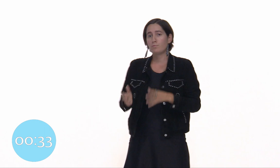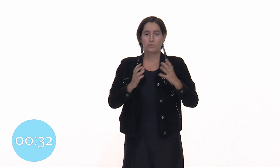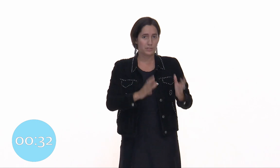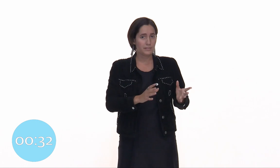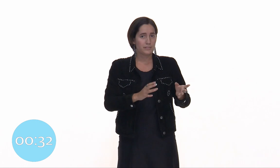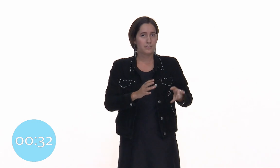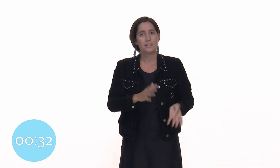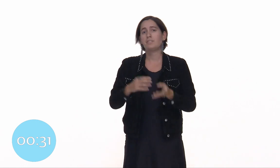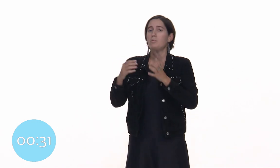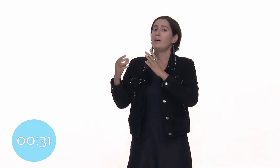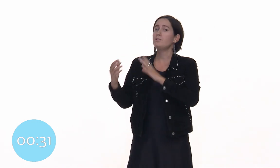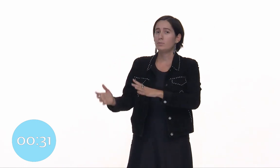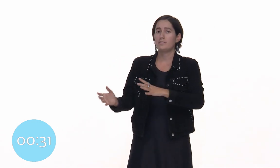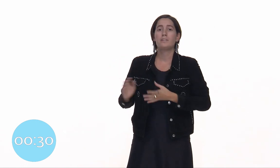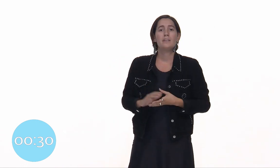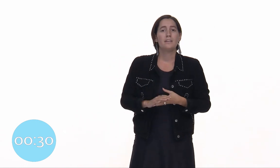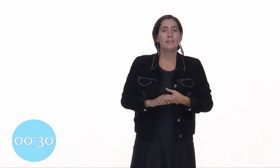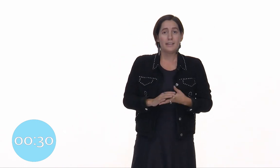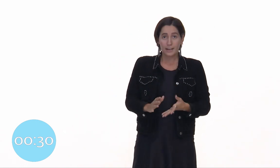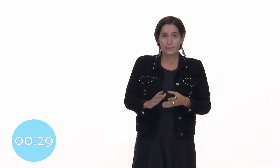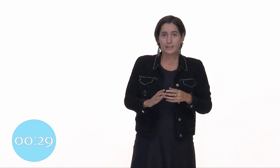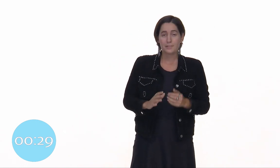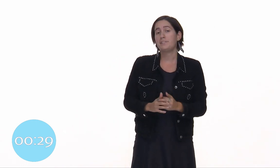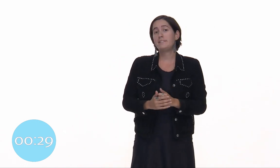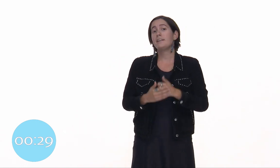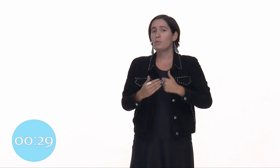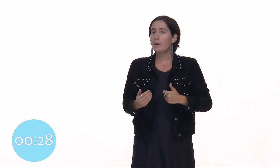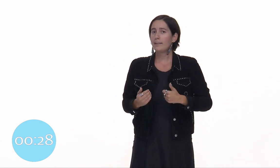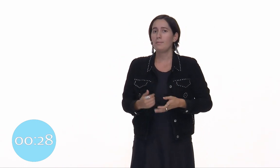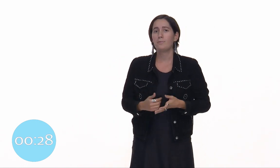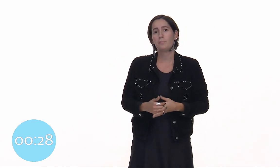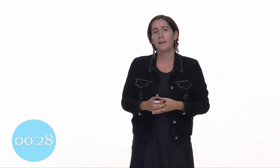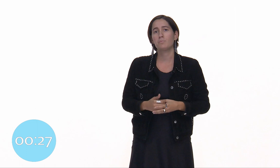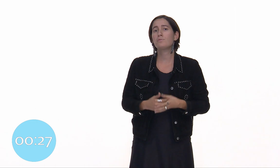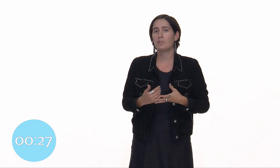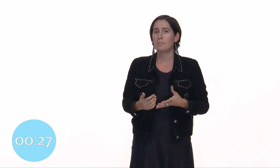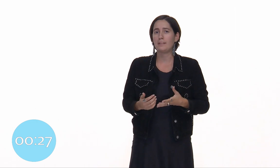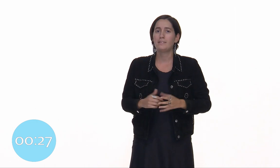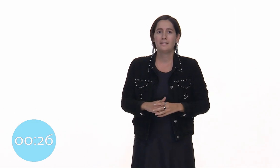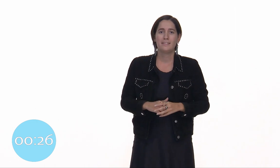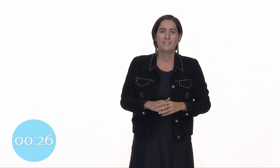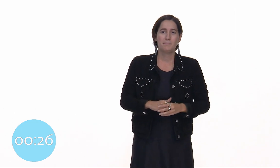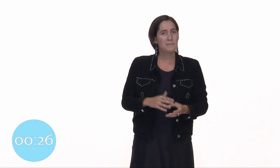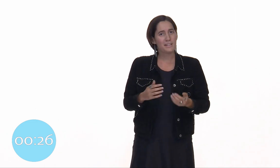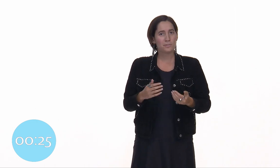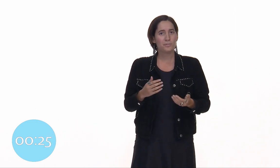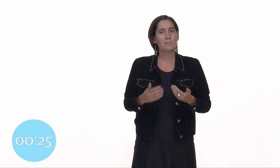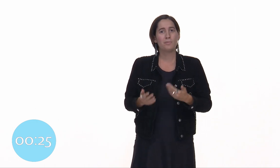mousses solides ayant des membranes solides. Et là, l'efficacité est remarquable comparée aux mousses sans membrane. Même si la structure est plus